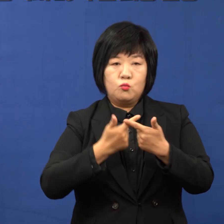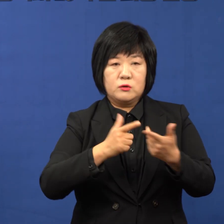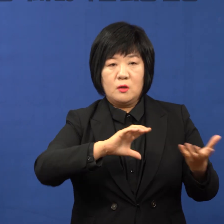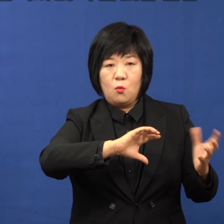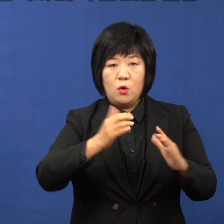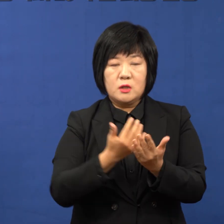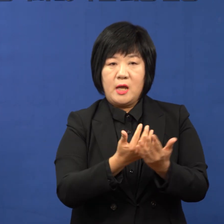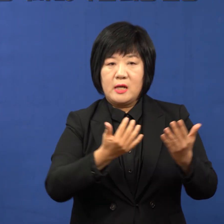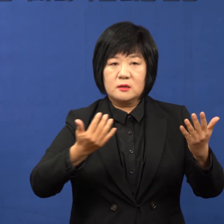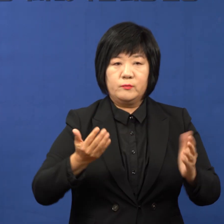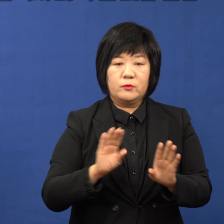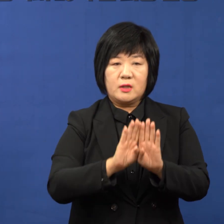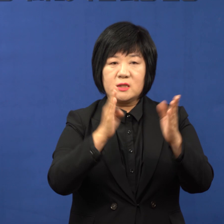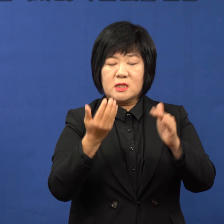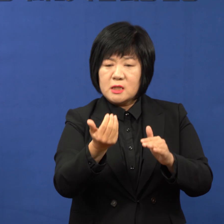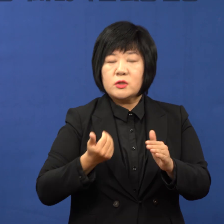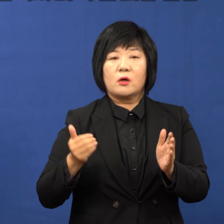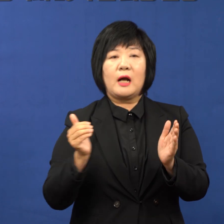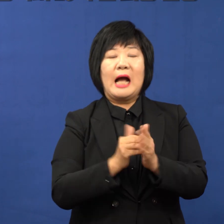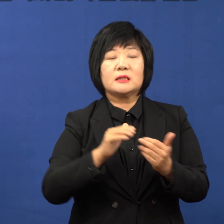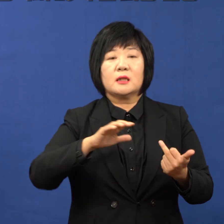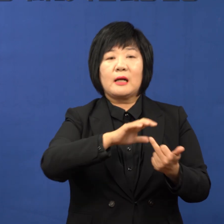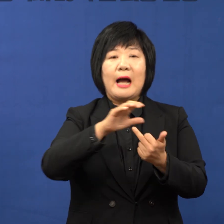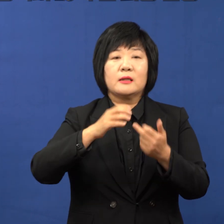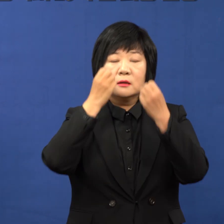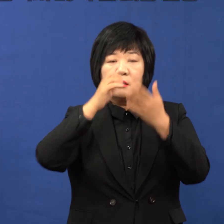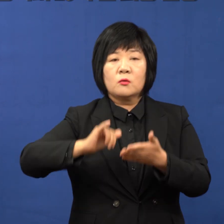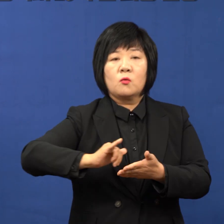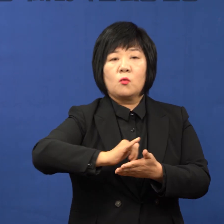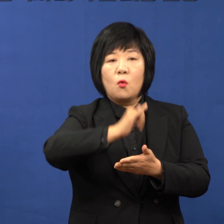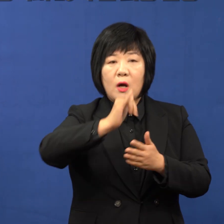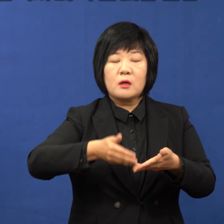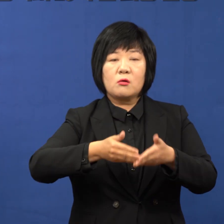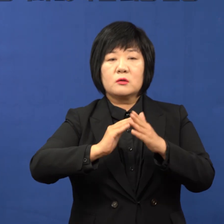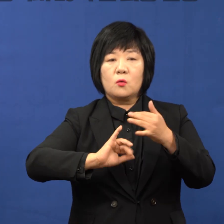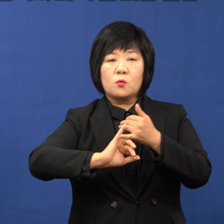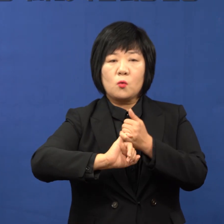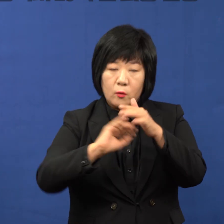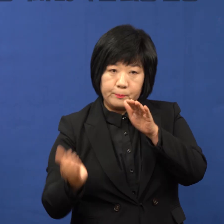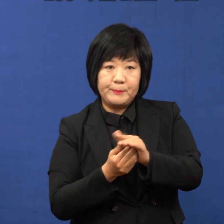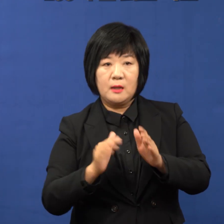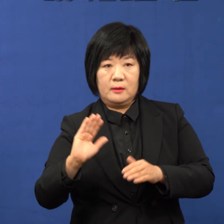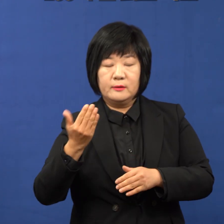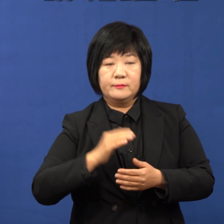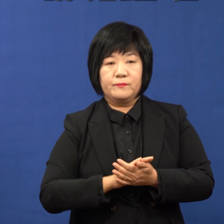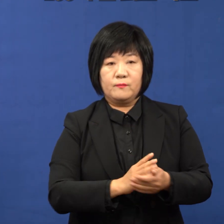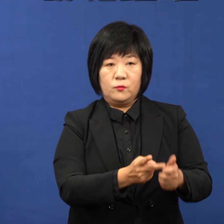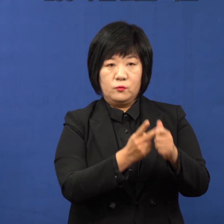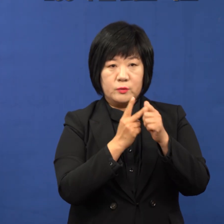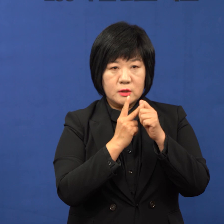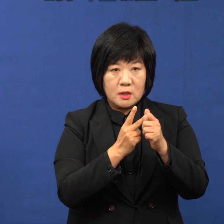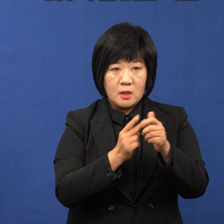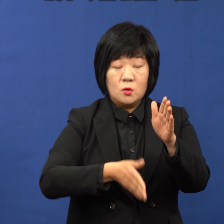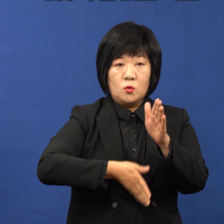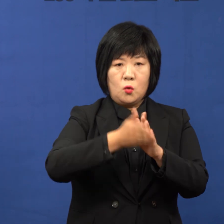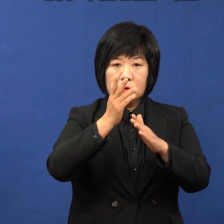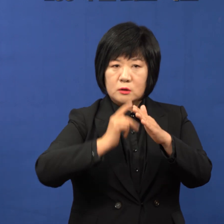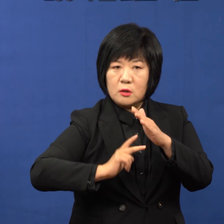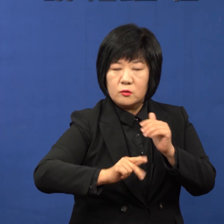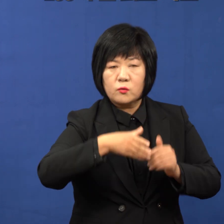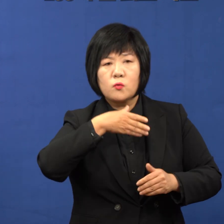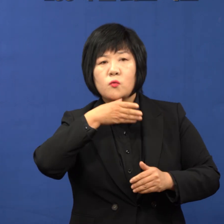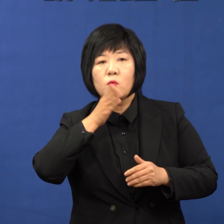월드엑스포 개최 이전까지 가득신공항 건설을 반드시 완수하겠습니다. 두 번째는 도시철도